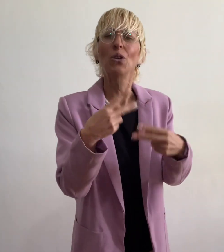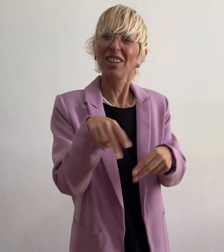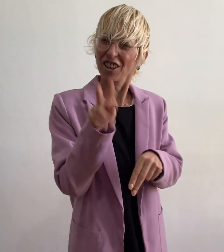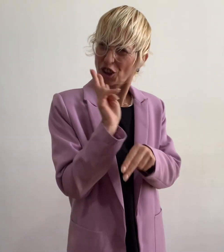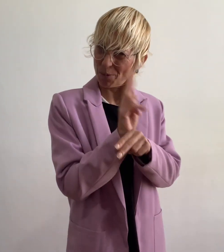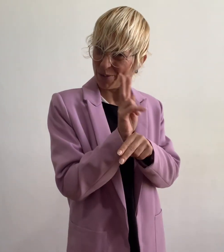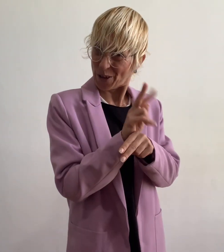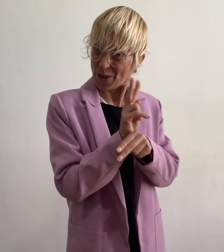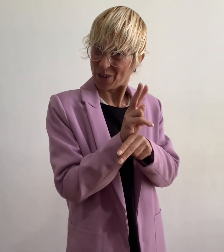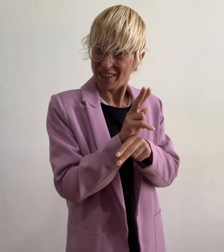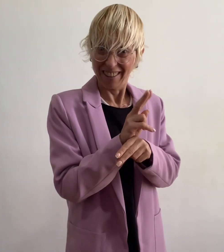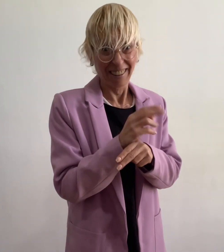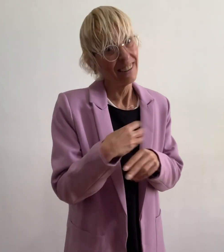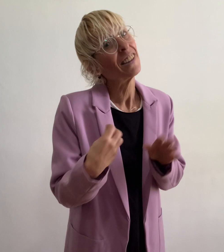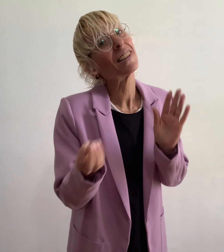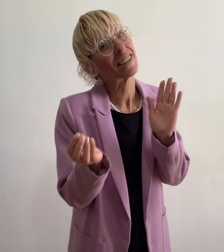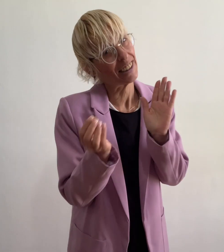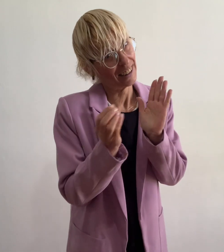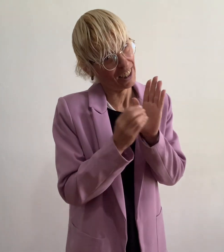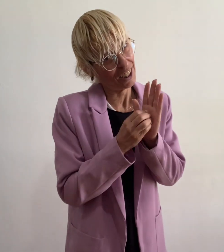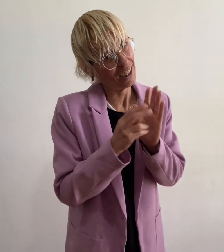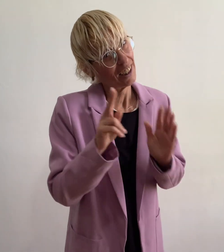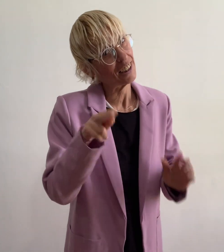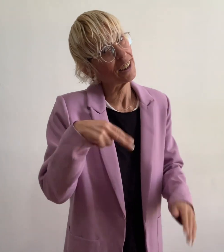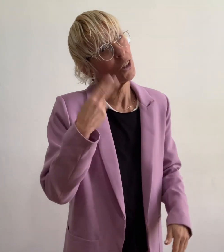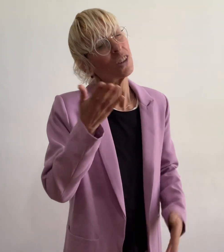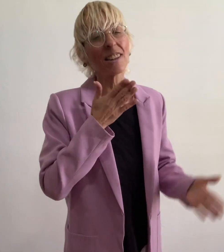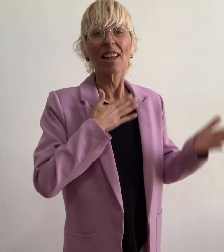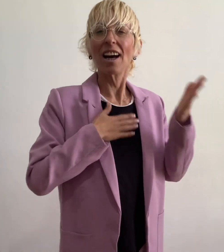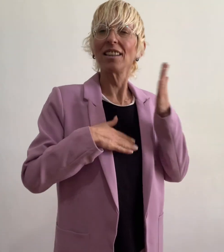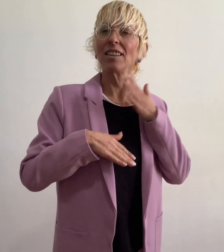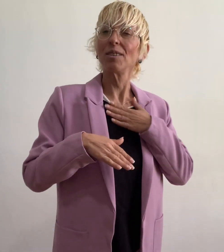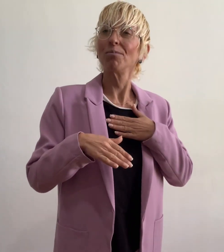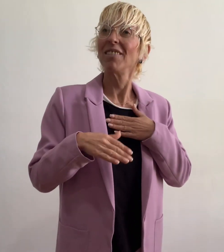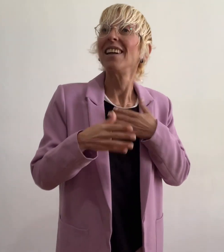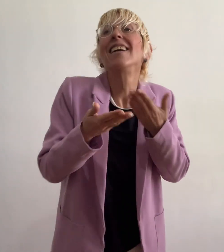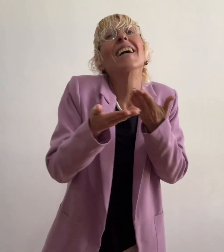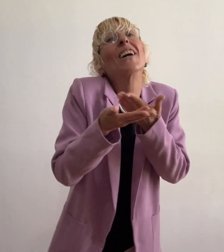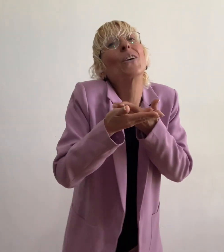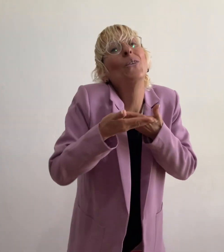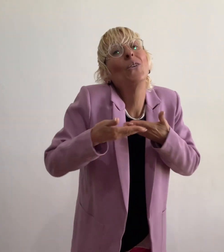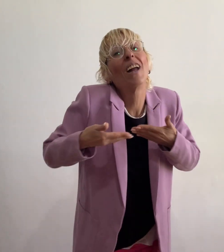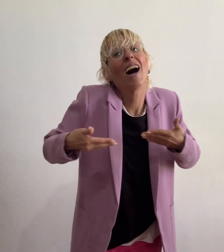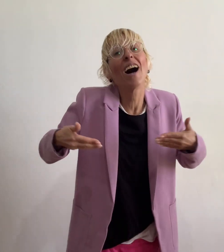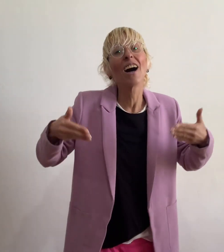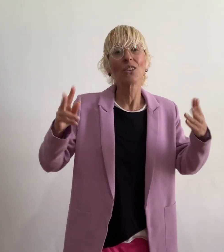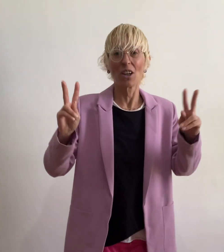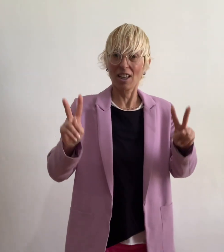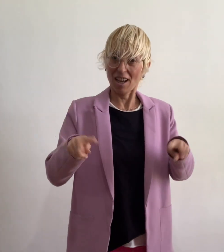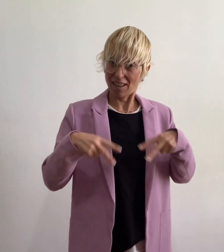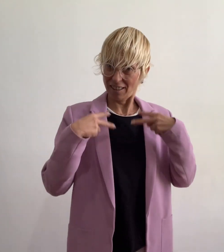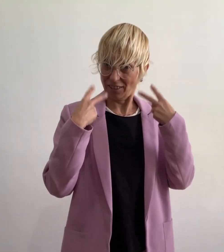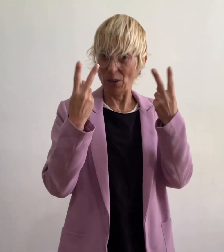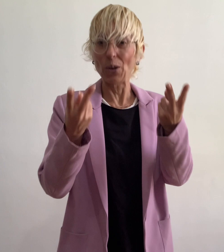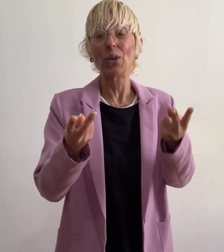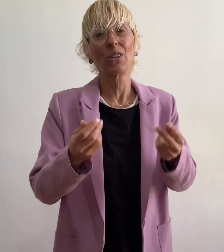לשמור די שיהיה נעים לכולנו לחזור